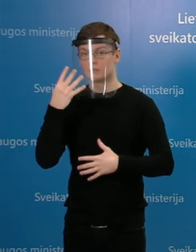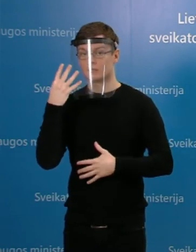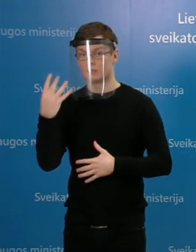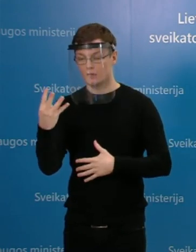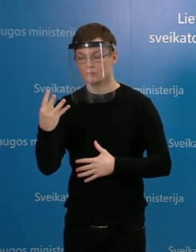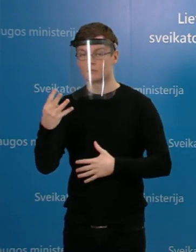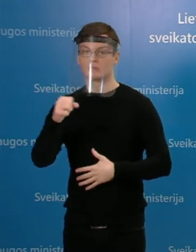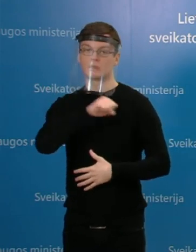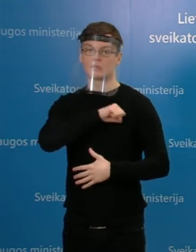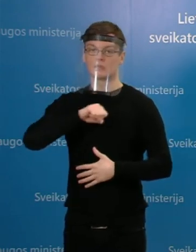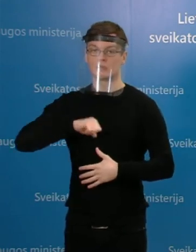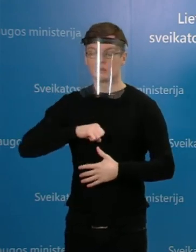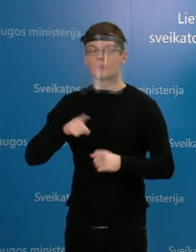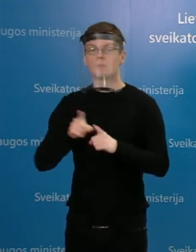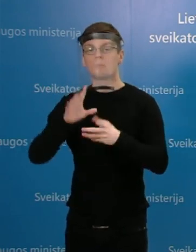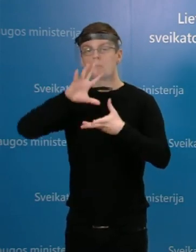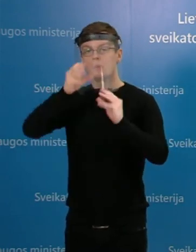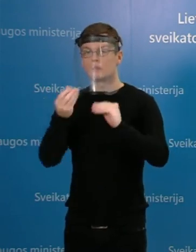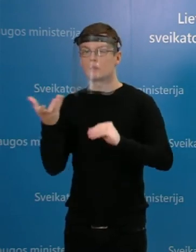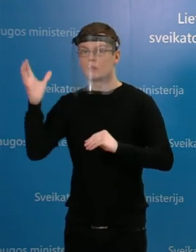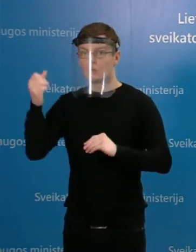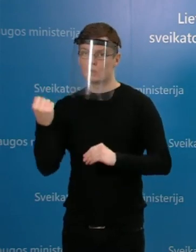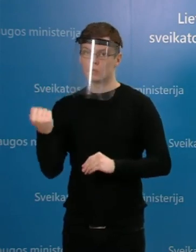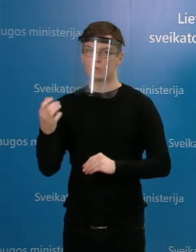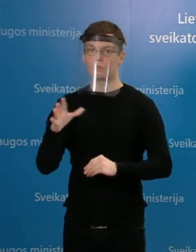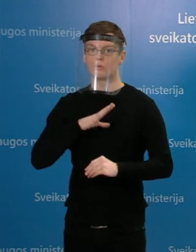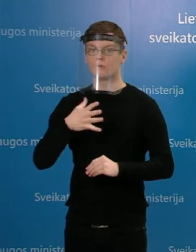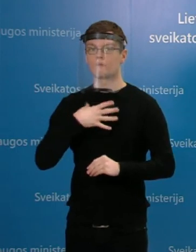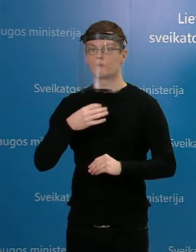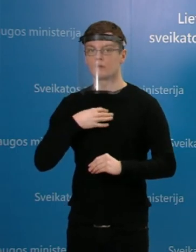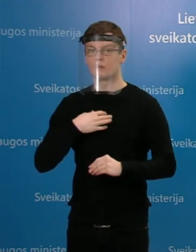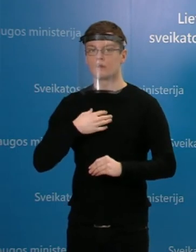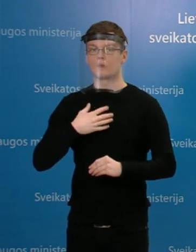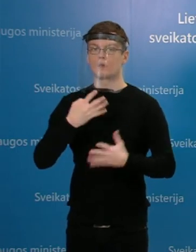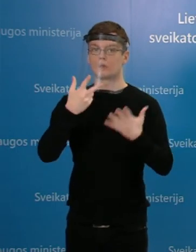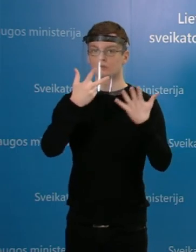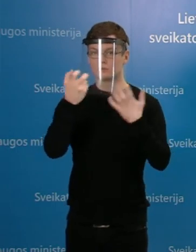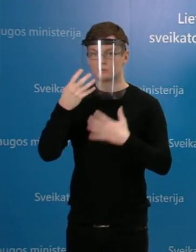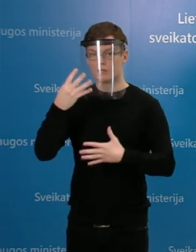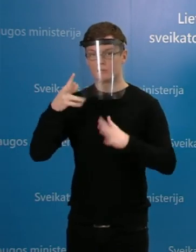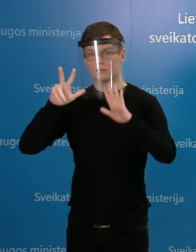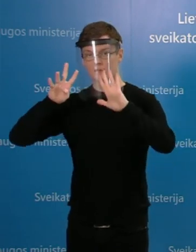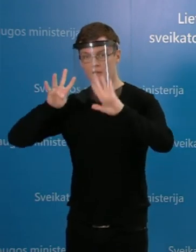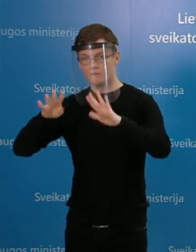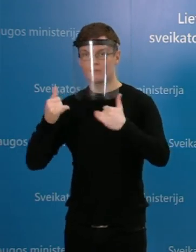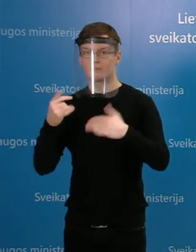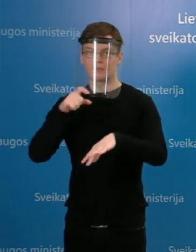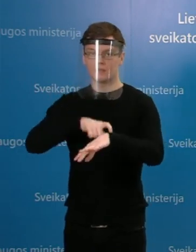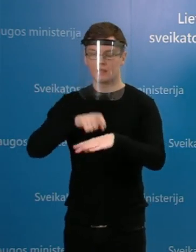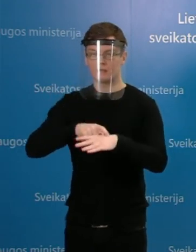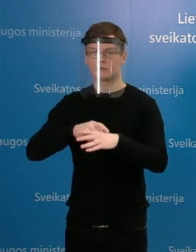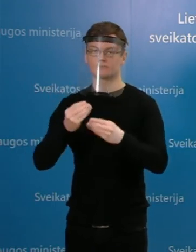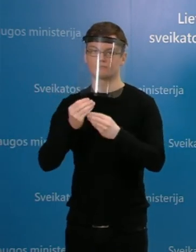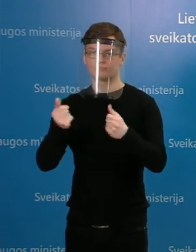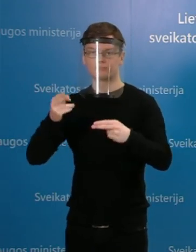bendrai daugiausia buvo Vilniaus apskrityje, 849, bet jie jau nabaigė tą laikotarpį ir grįžo į